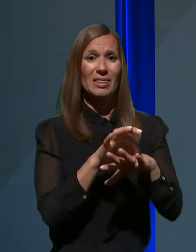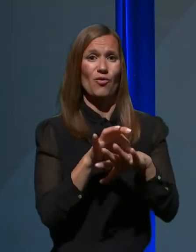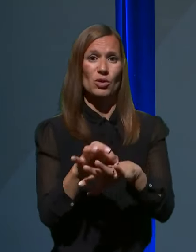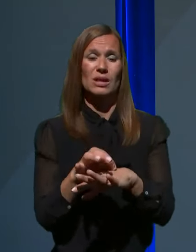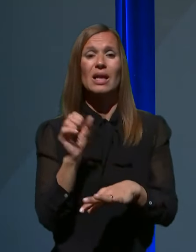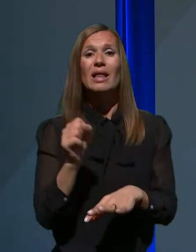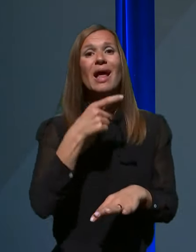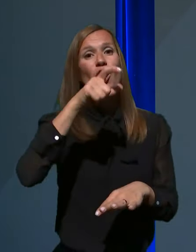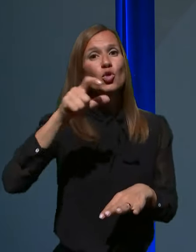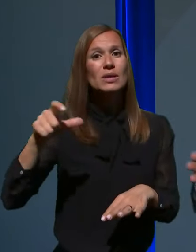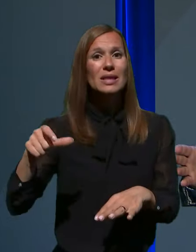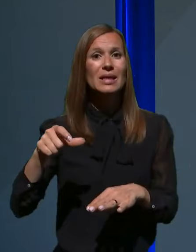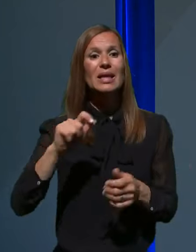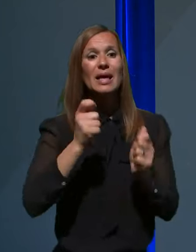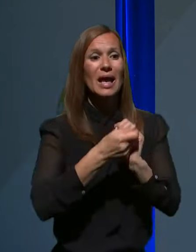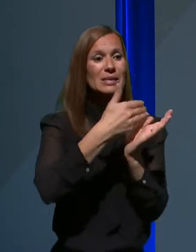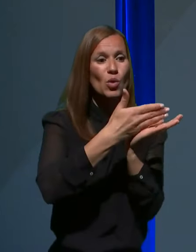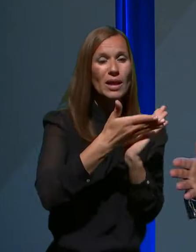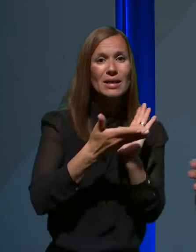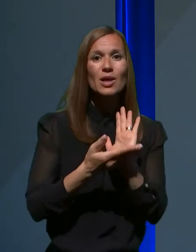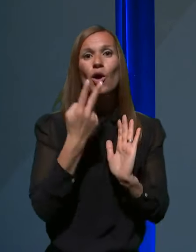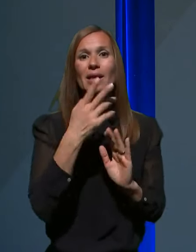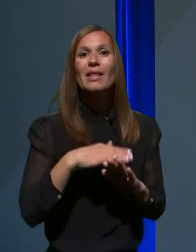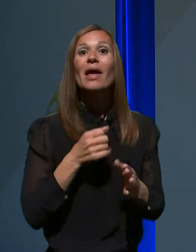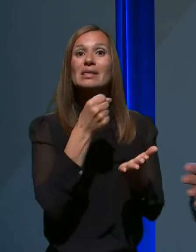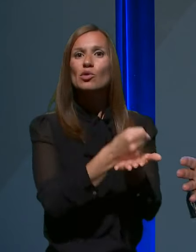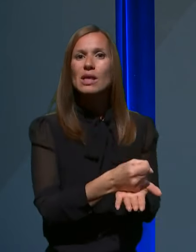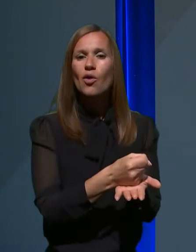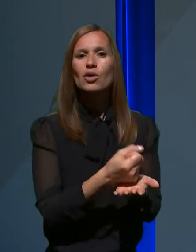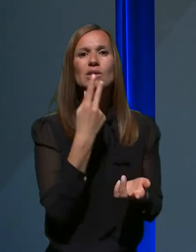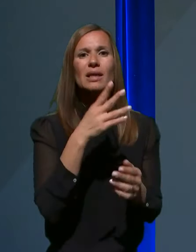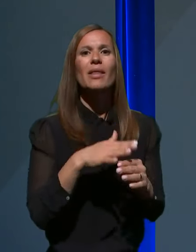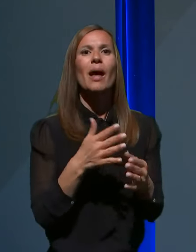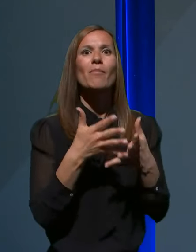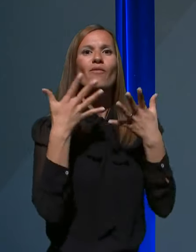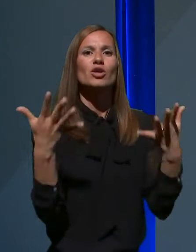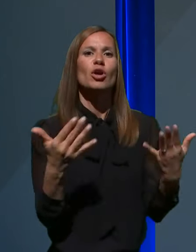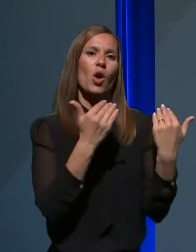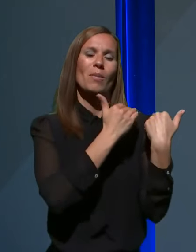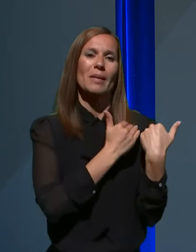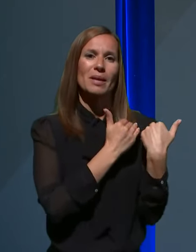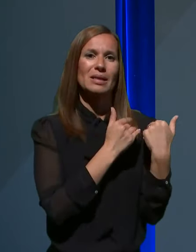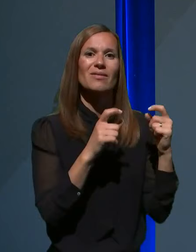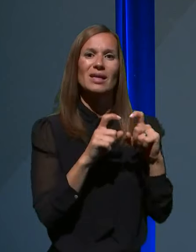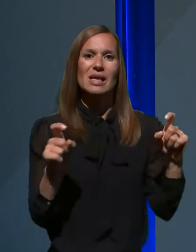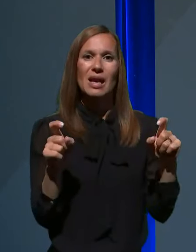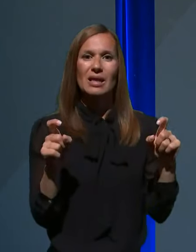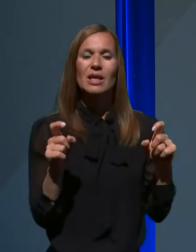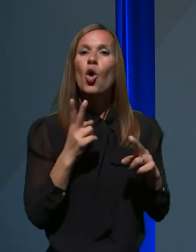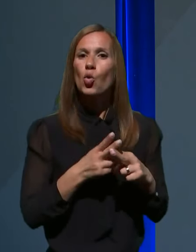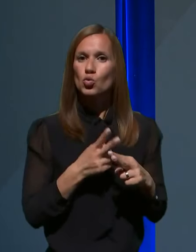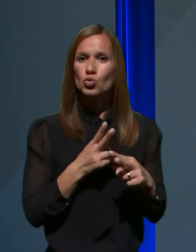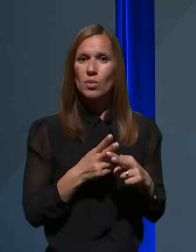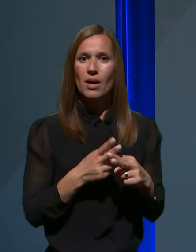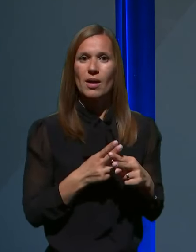razporedijo glede na izpostavljenost, glede na povečane obremenitve zaradi okužbe z